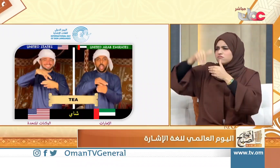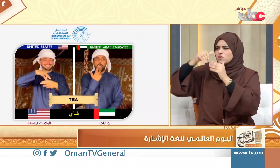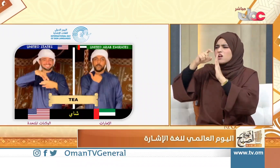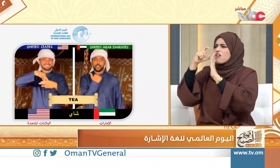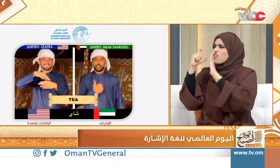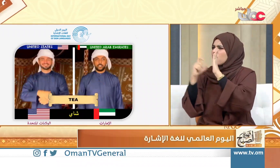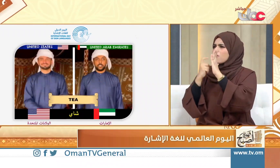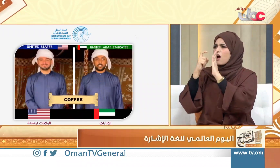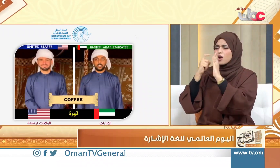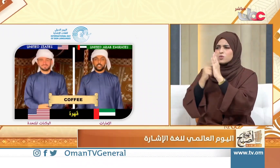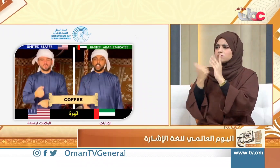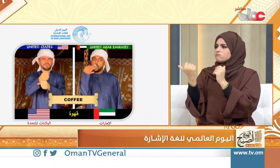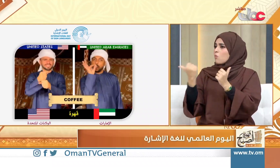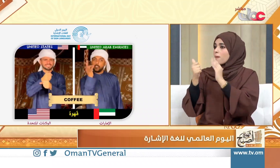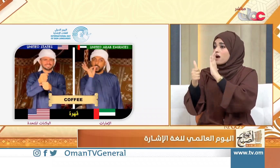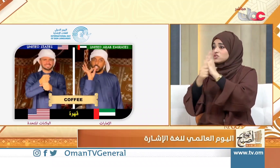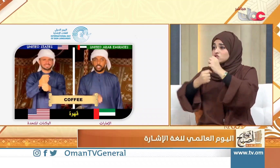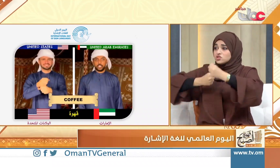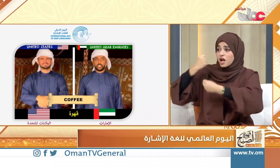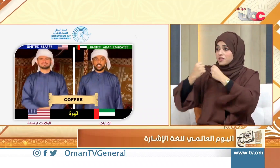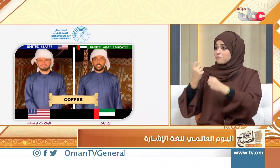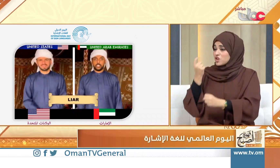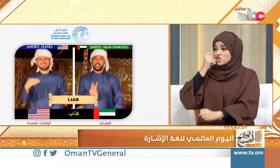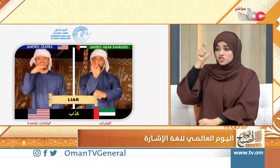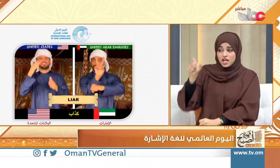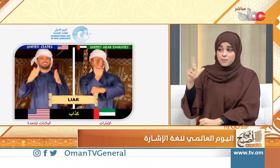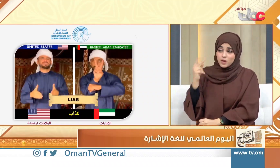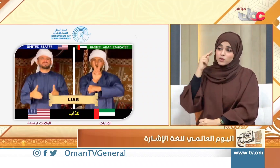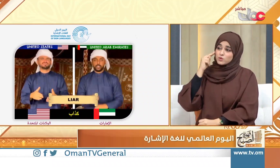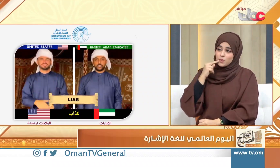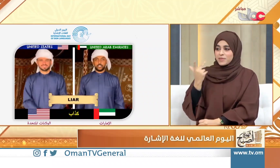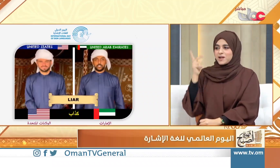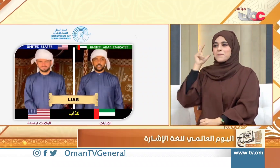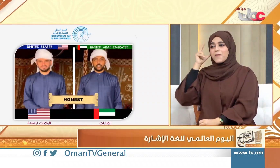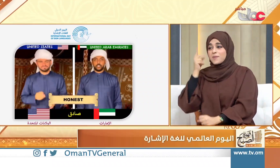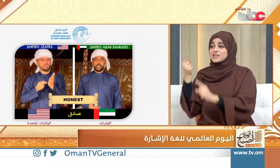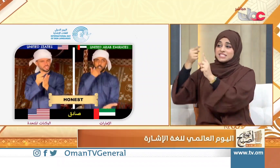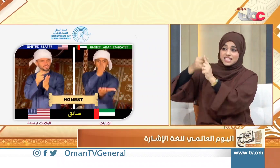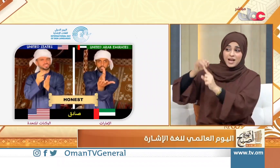الورشة أو الدورات مكثفة وشديدة جداً هناك عديد مشخاص